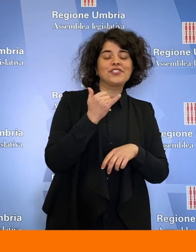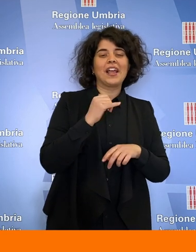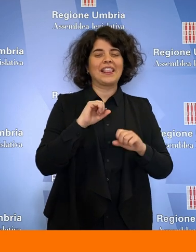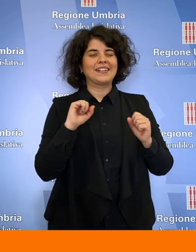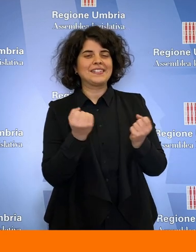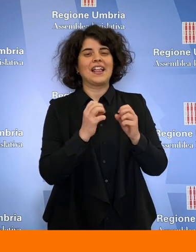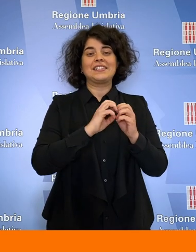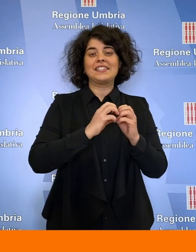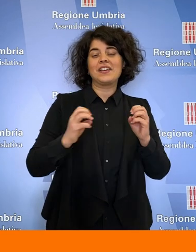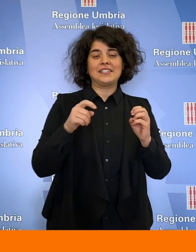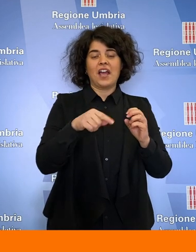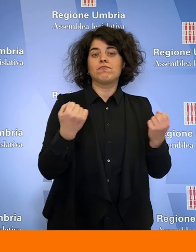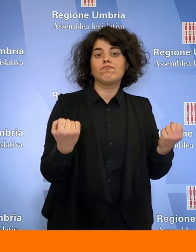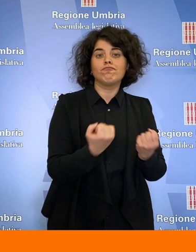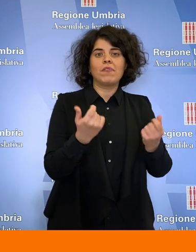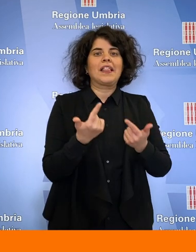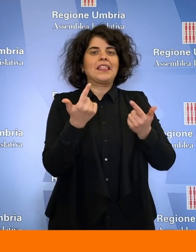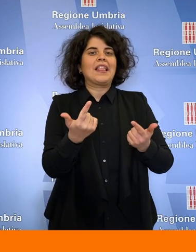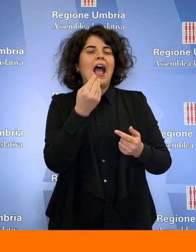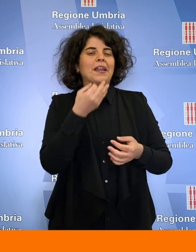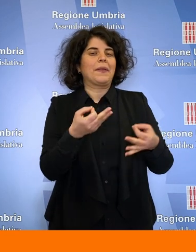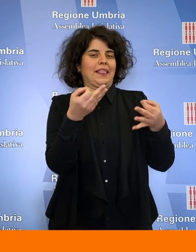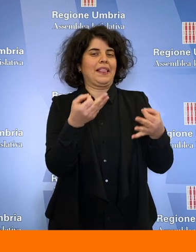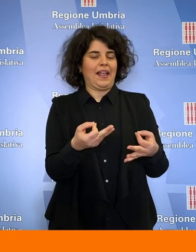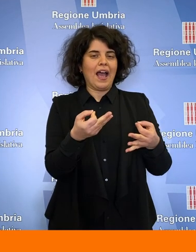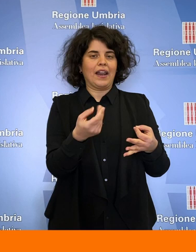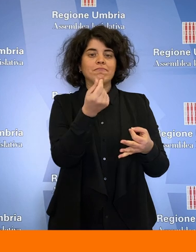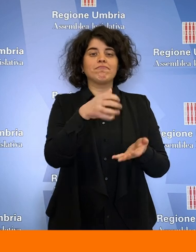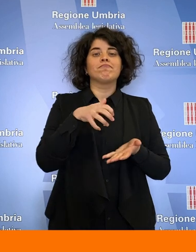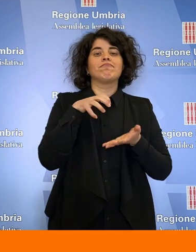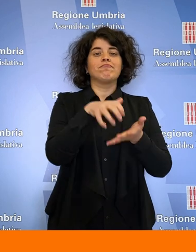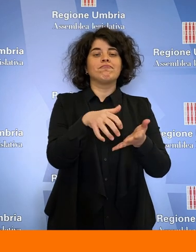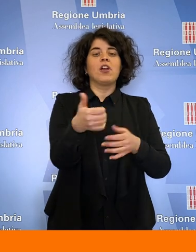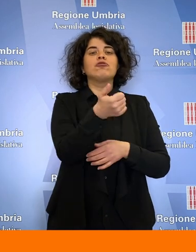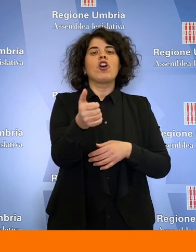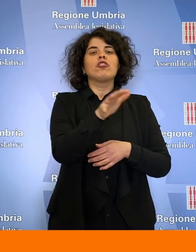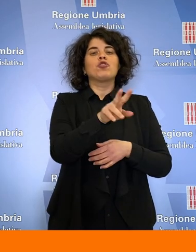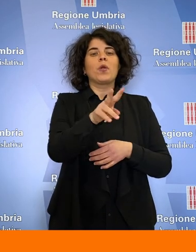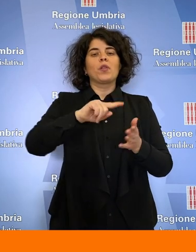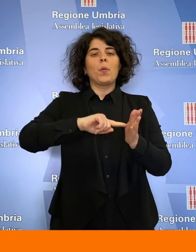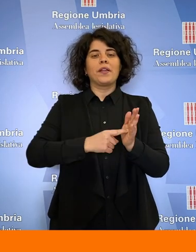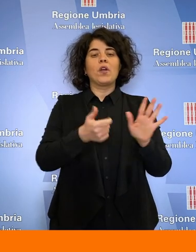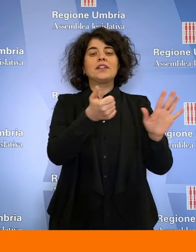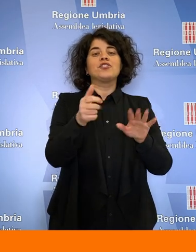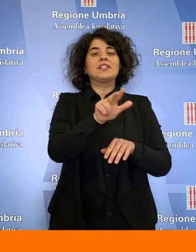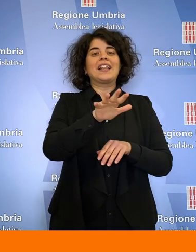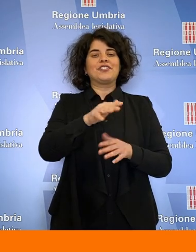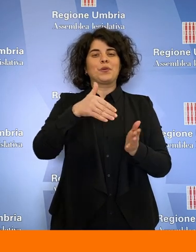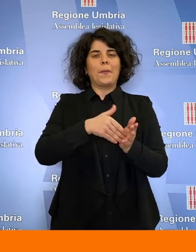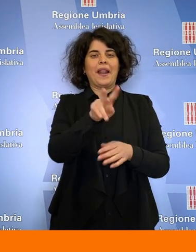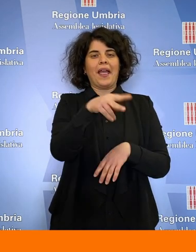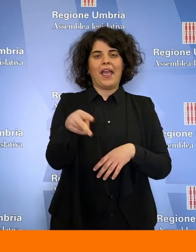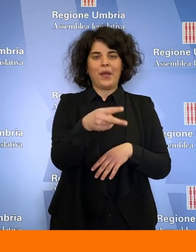e diversificato che garantisca la sicurezza alimentare, risorse previste 152.635.000 euro,